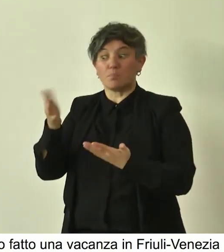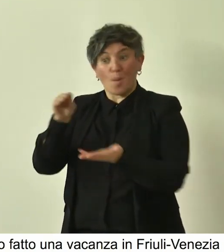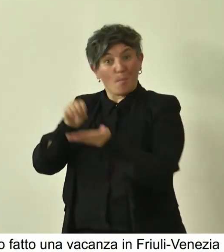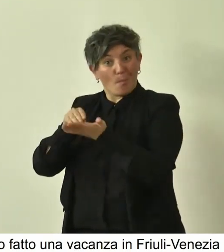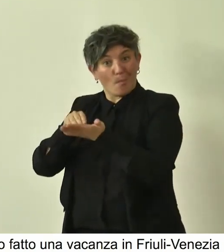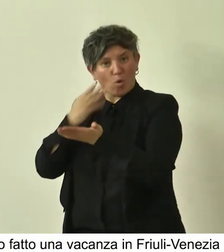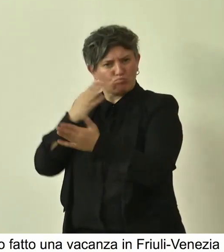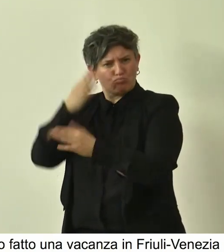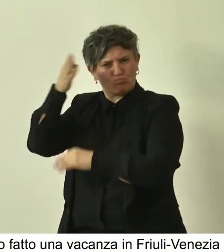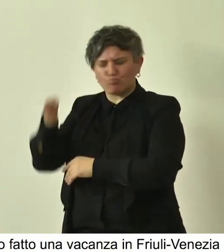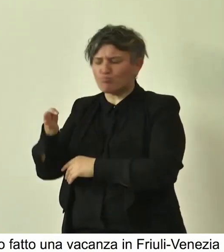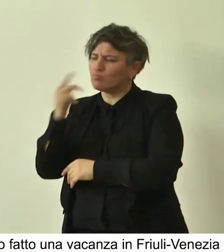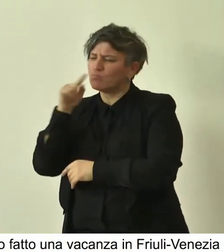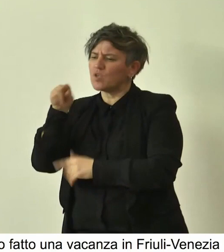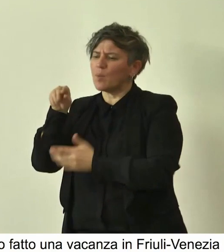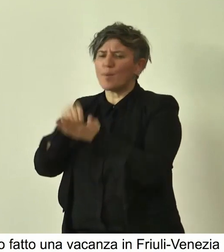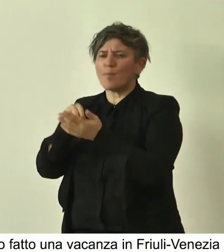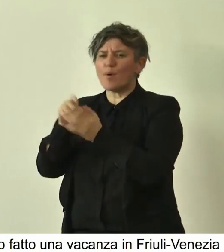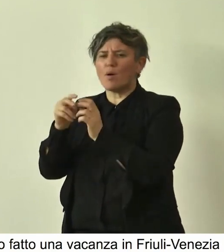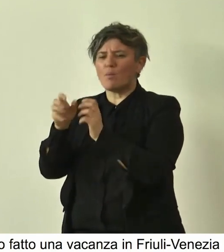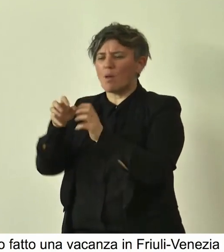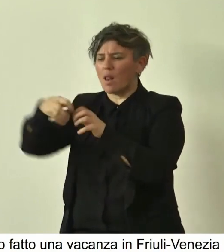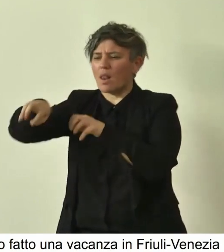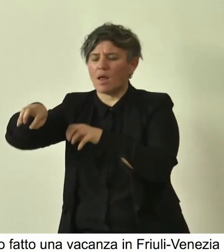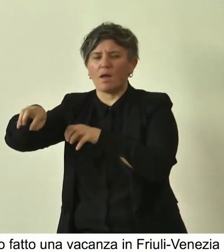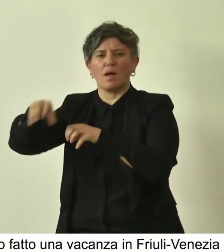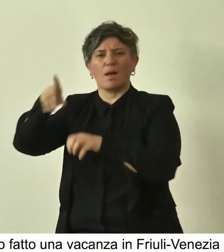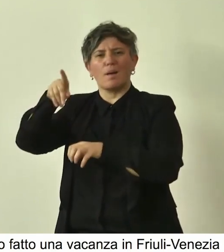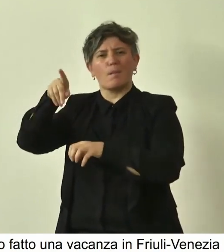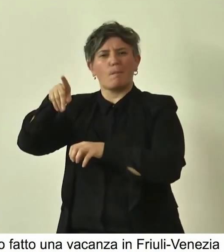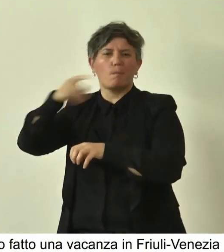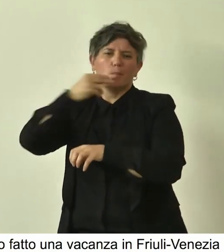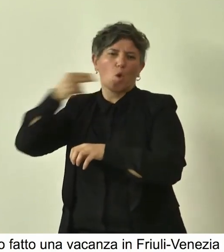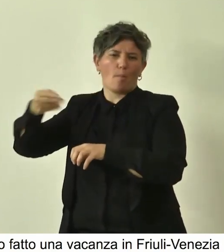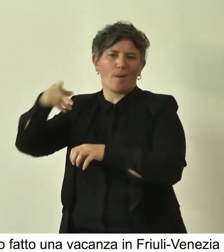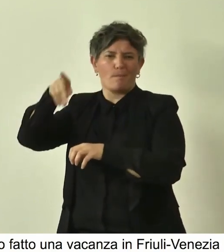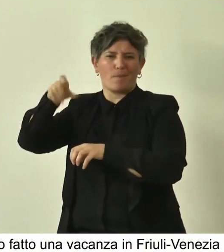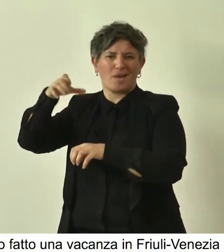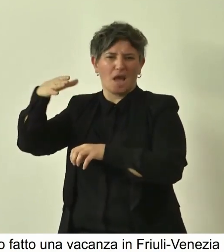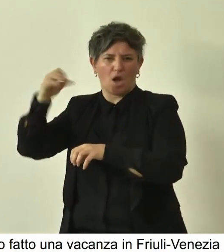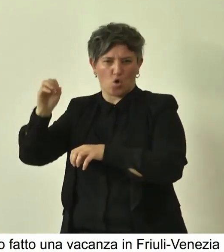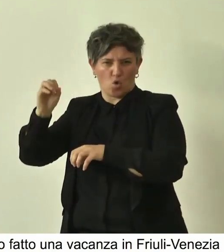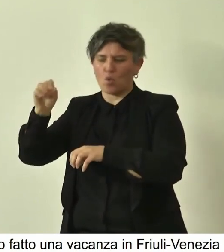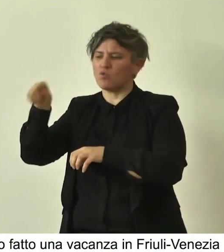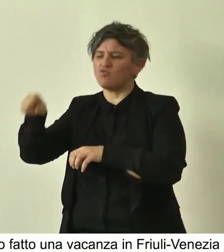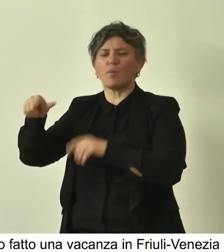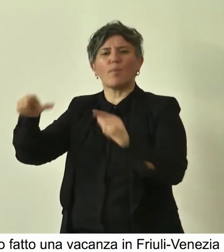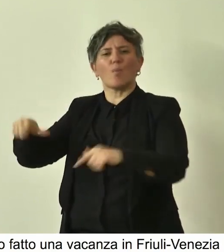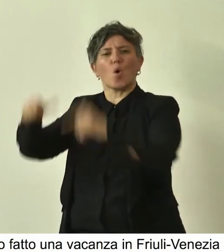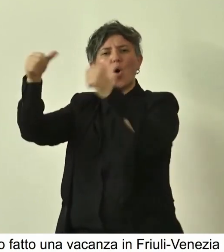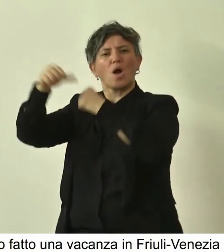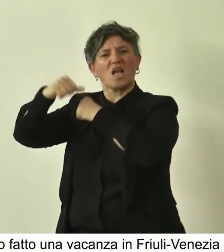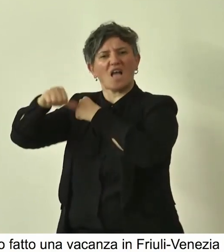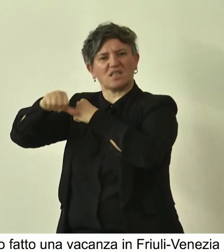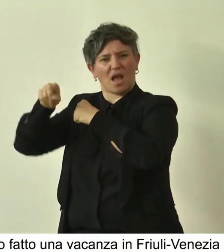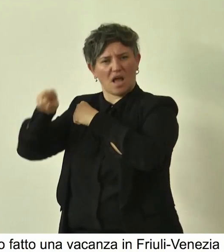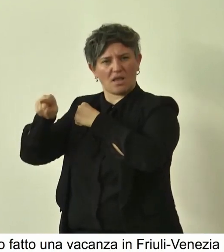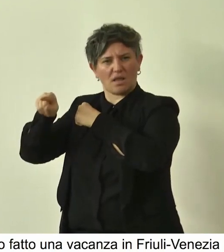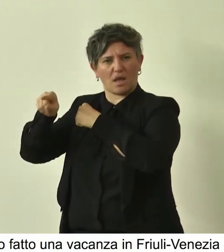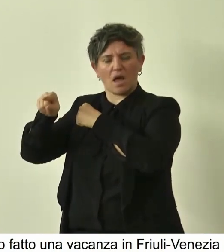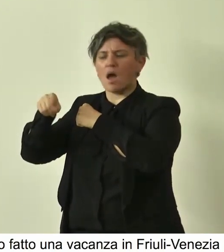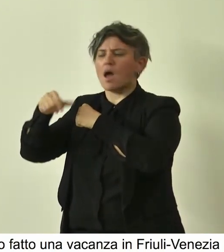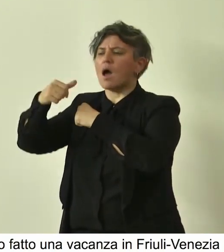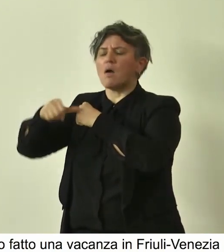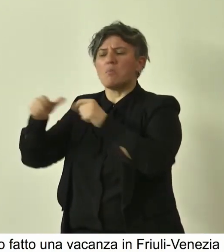frazione che si chiama Pegliano e lì c'è un castagno, un castagno che guardando proprio